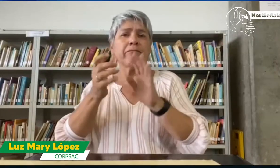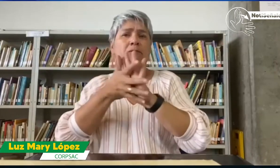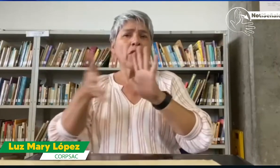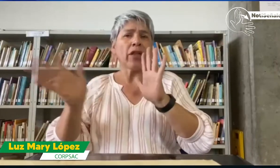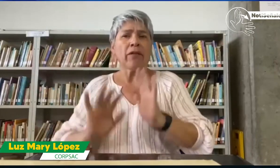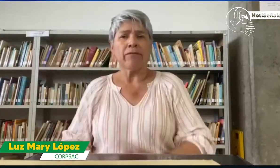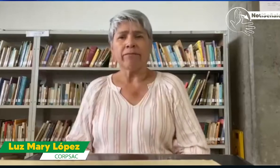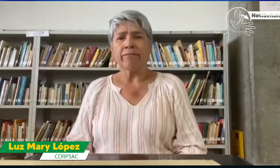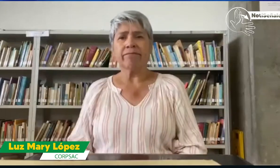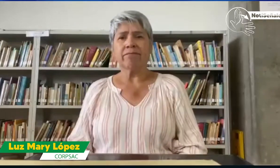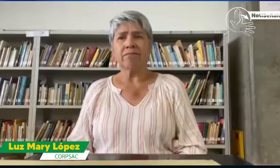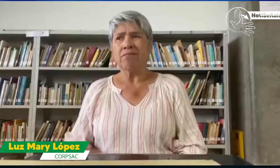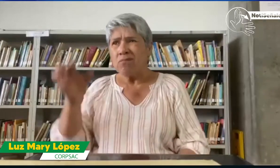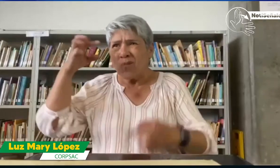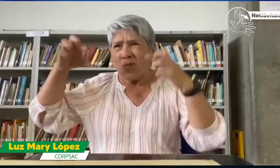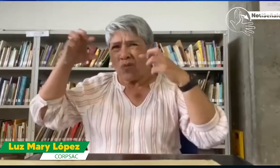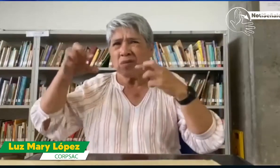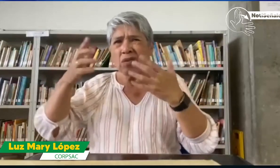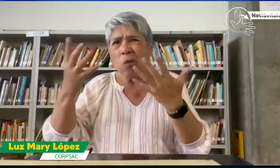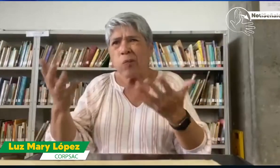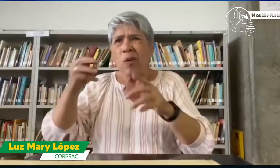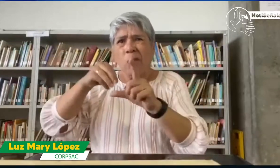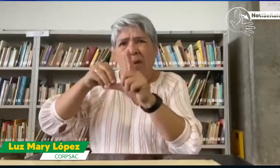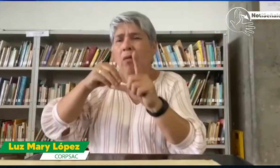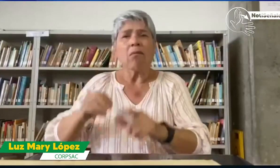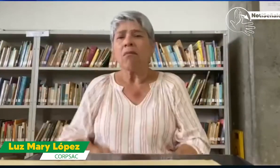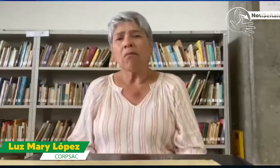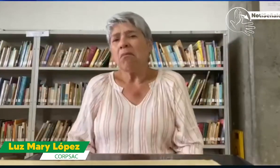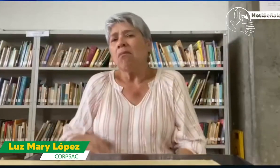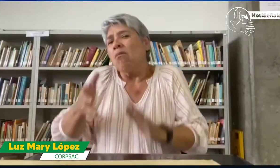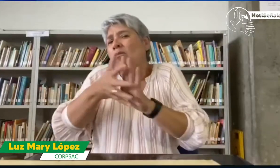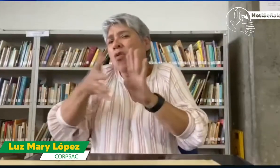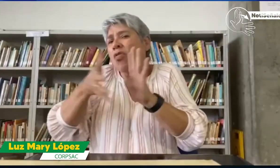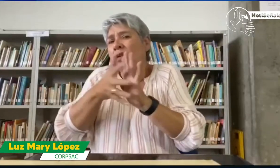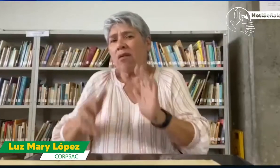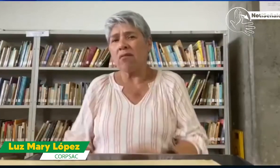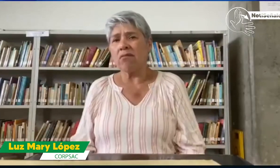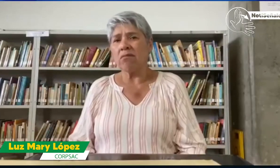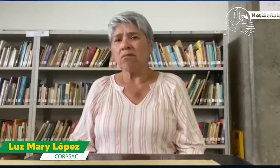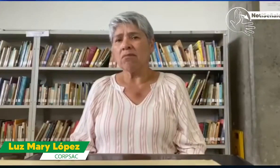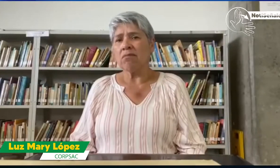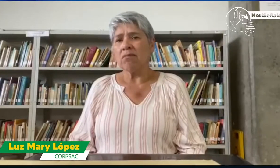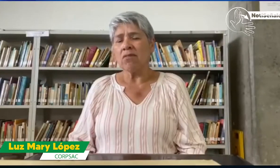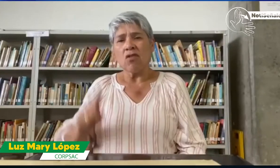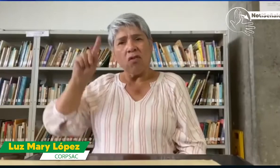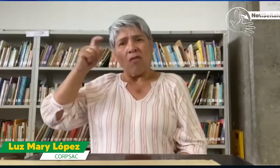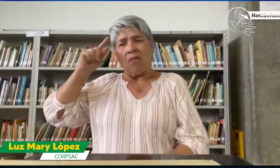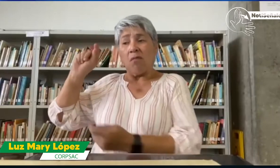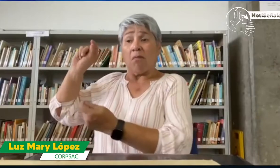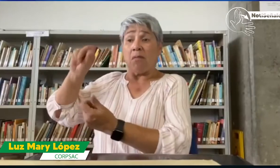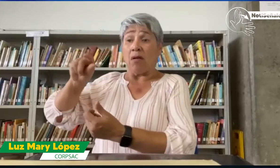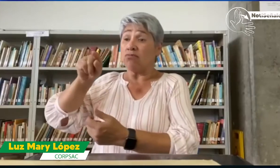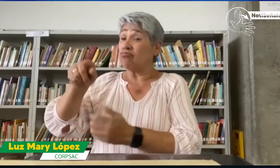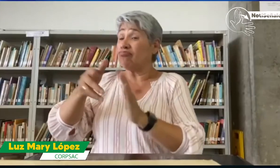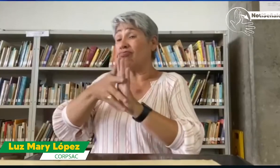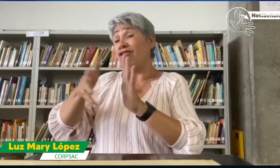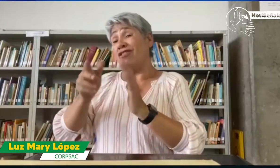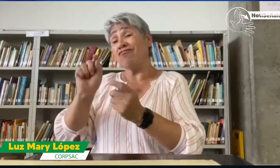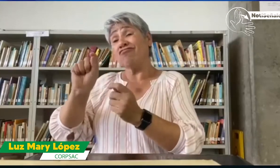dicen, bueno, no, me voy a dedicar a trabajar como modelo lingüístico. No adquieren una maestría o no se